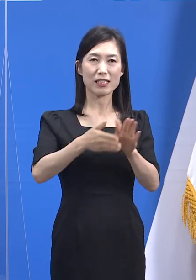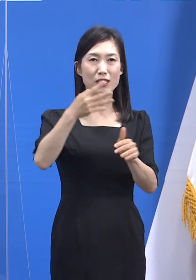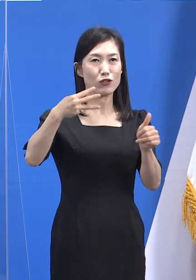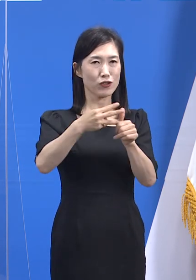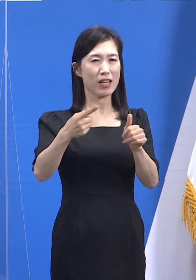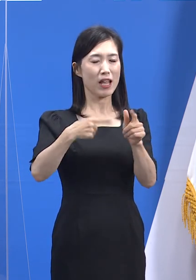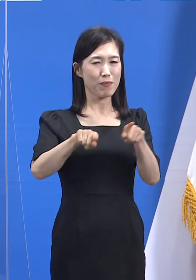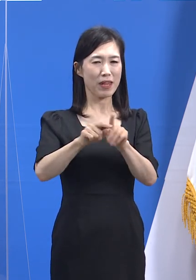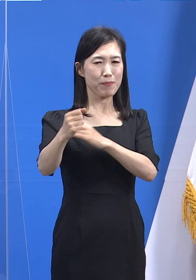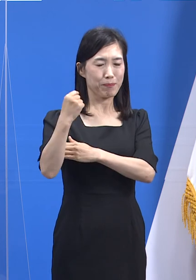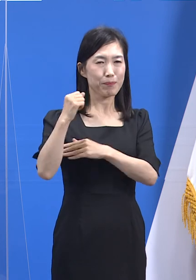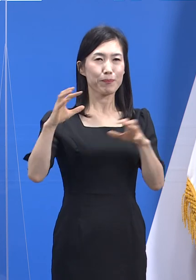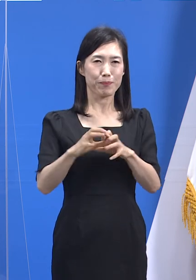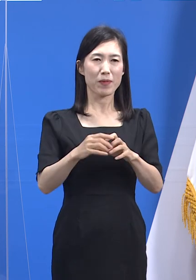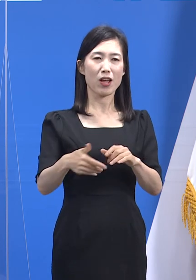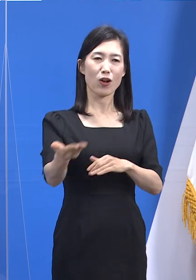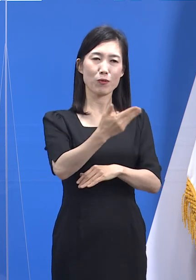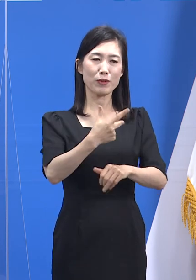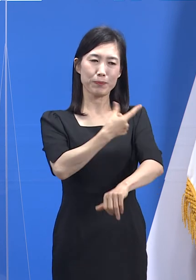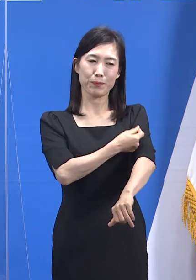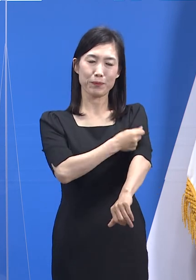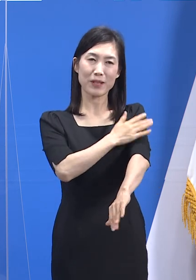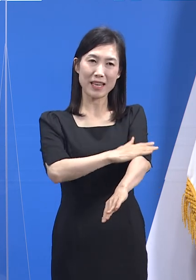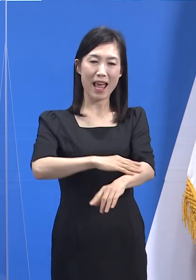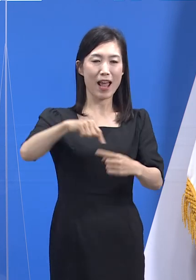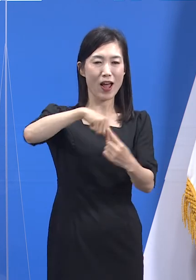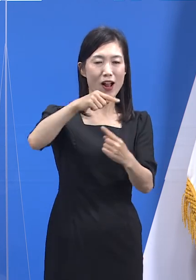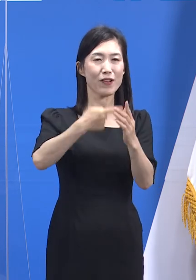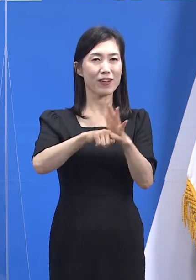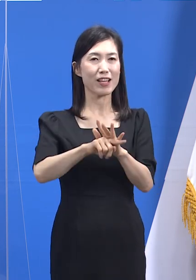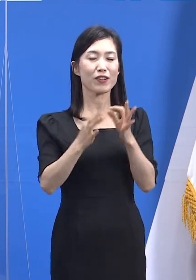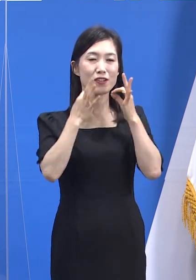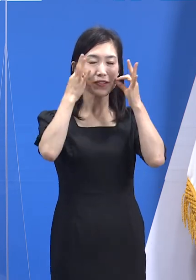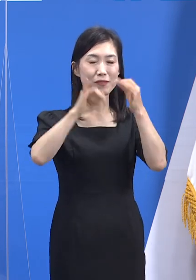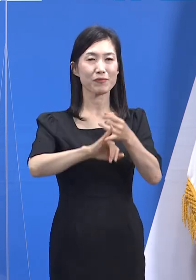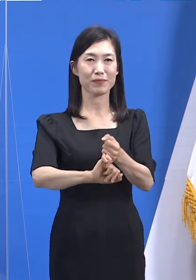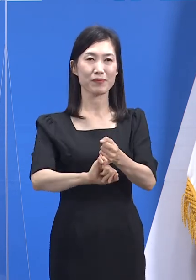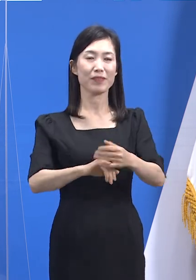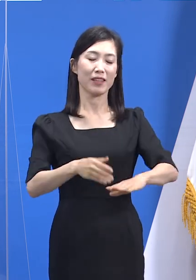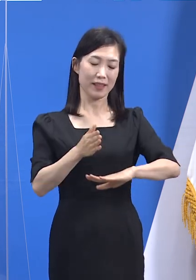예방접종 프로그램이 차질 없이 진행되도록 최선을 다하겠습니다. 고맙습니다. 고맙습니다. 고맙습니다. 고맙습니다. 감사합니다.